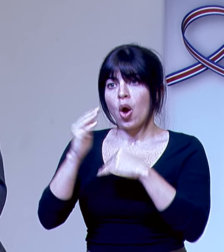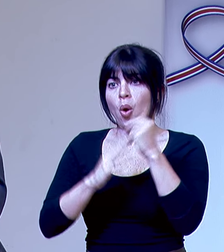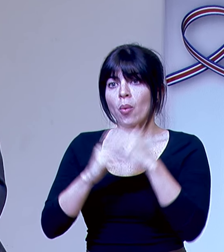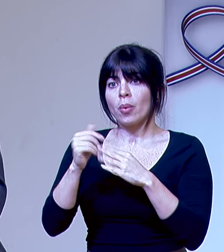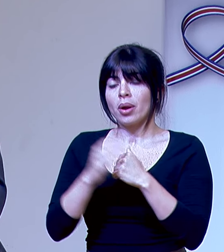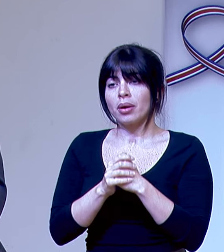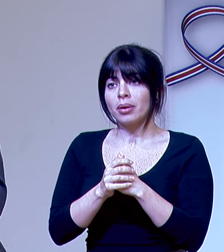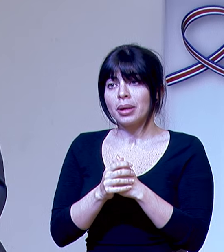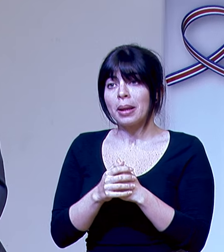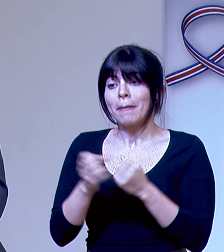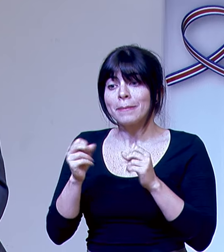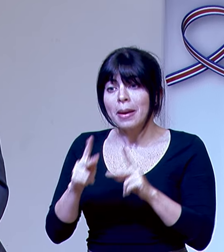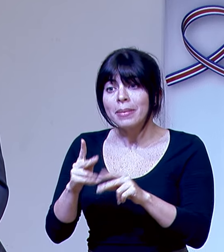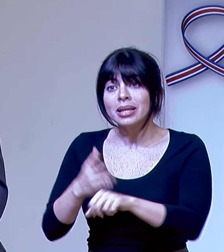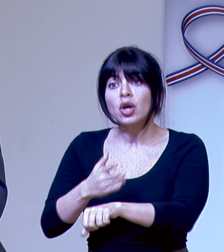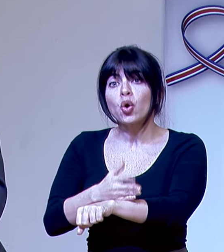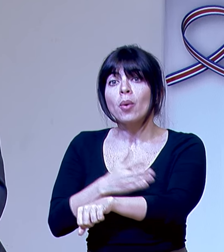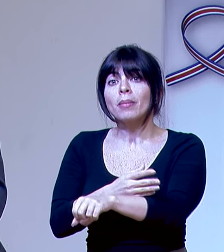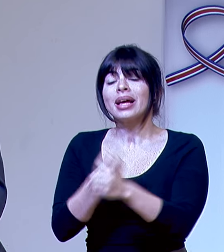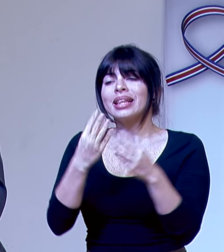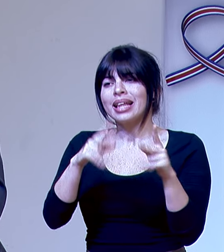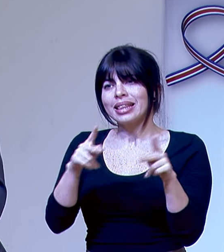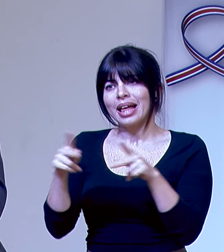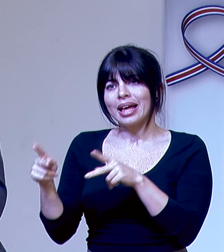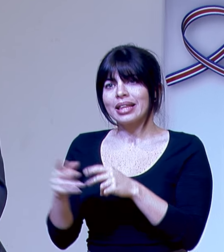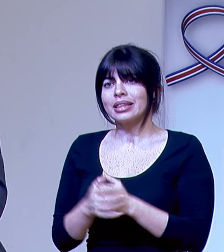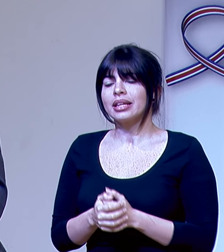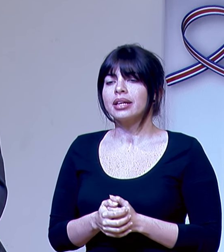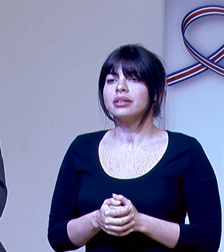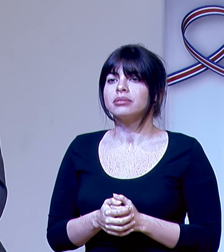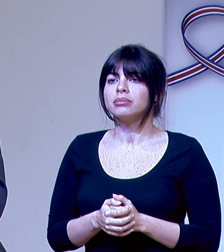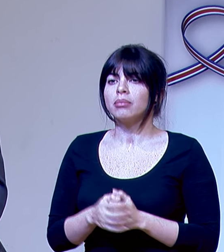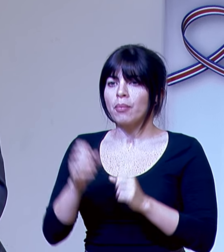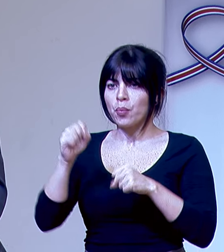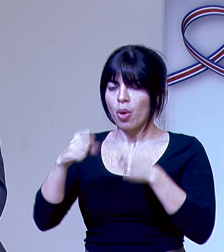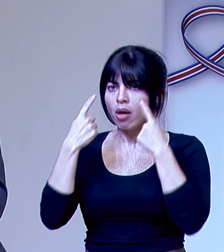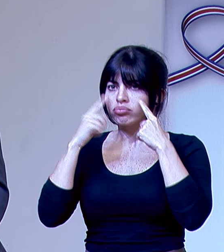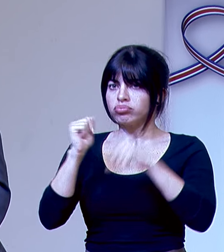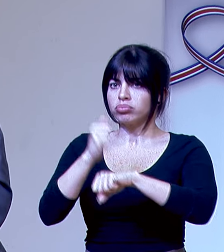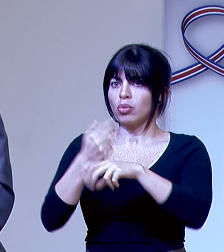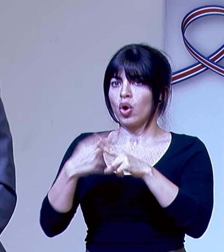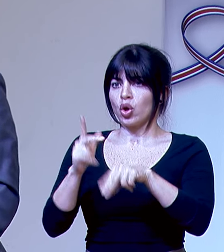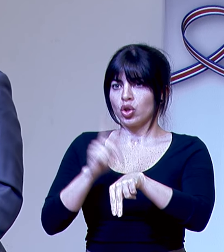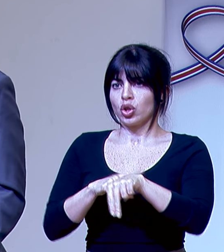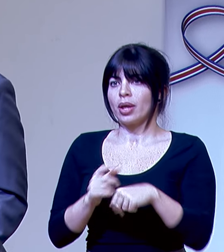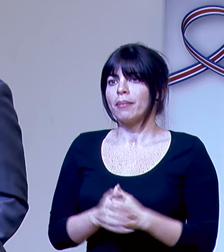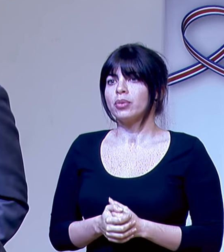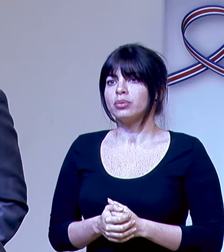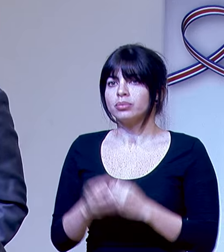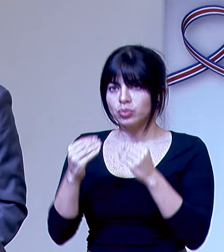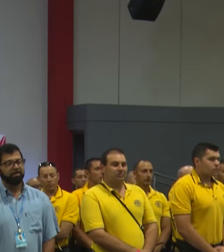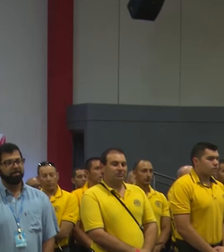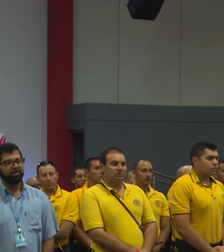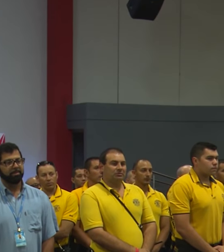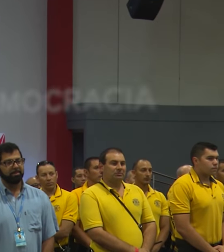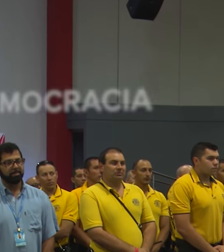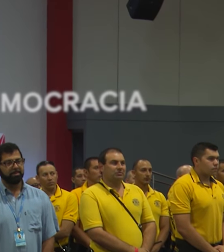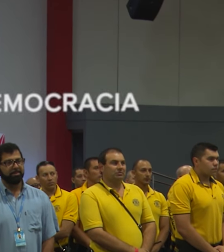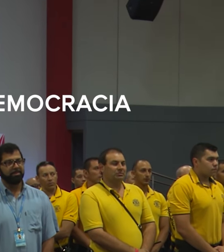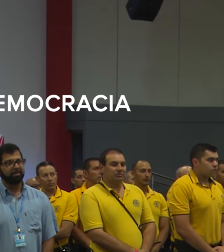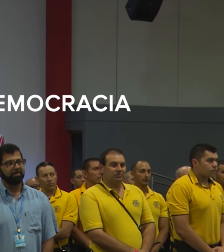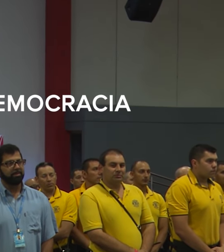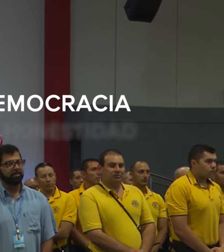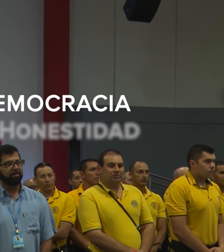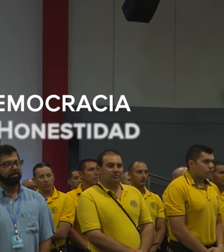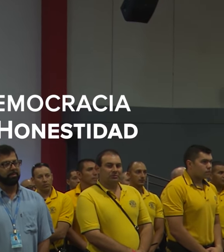que le permitirá recuperarse a tanta gente, se concrete en el menor tiempo posible. Muchas gracias. Gracias.